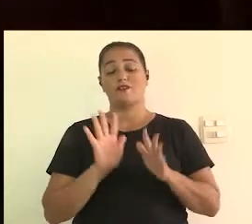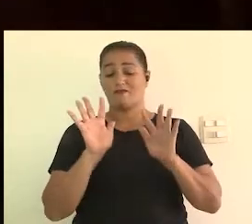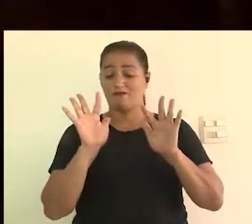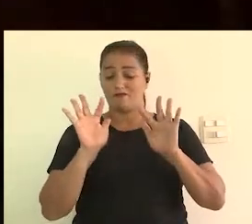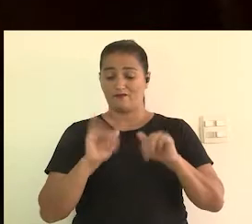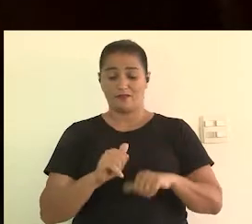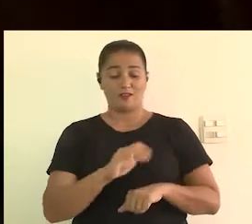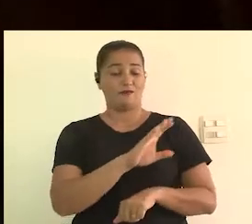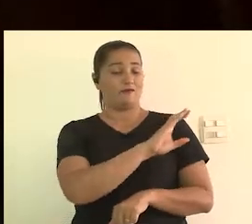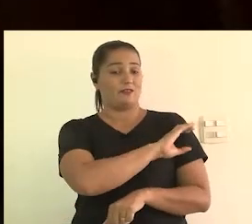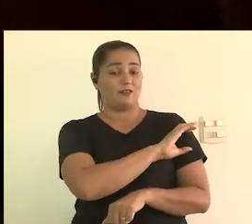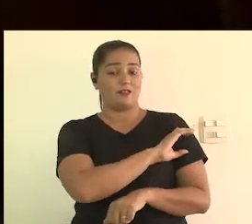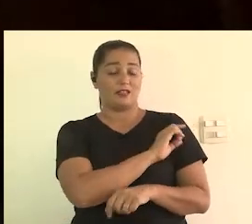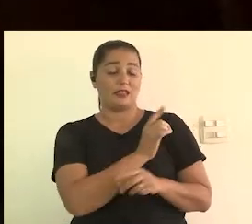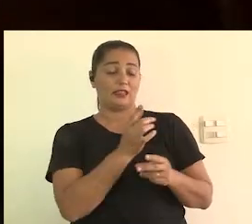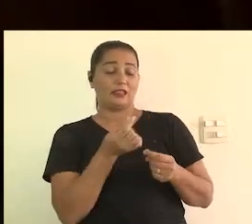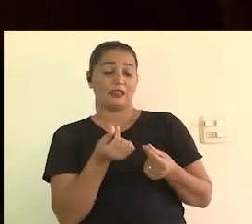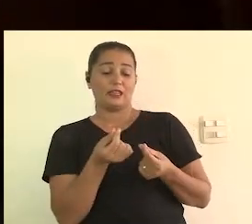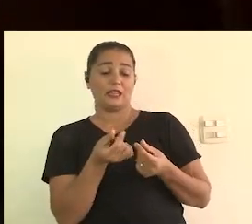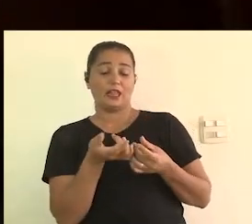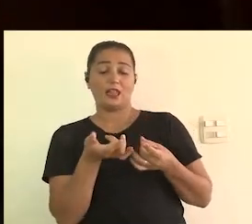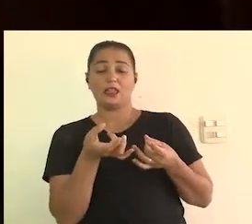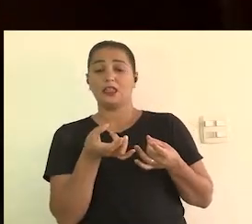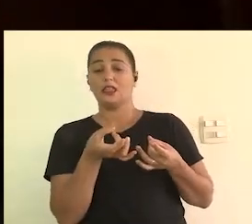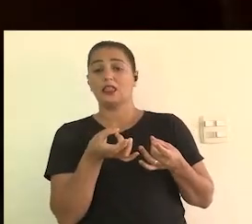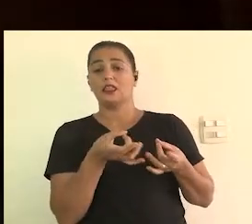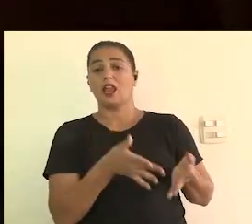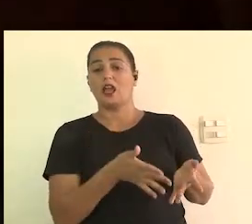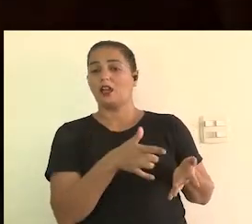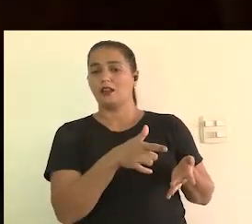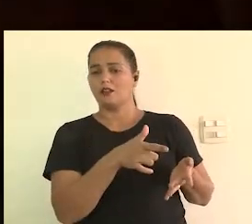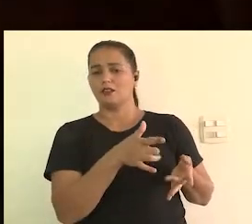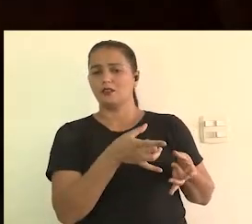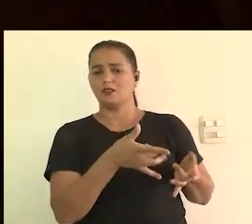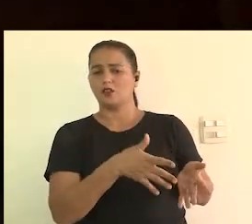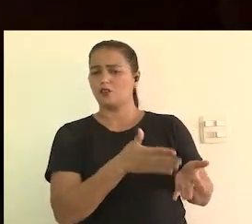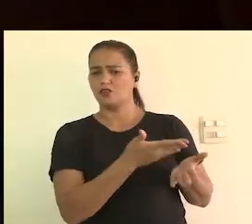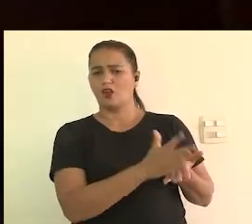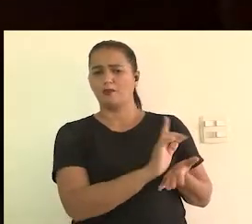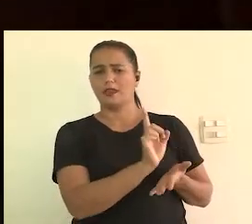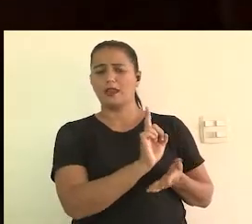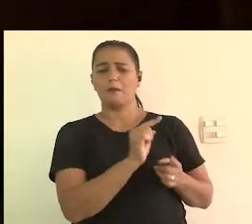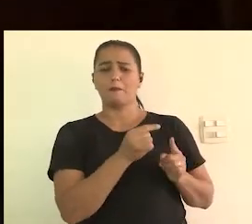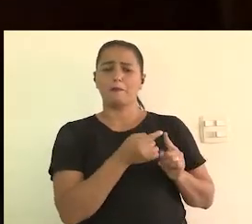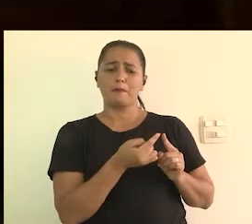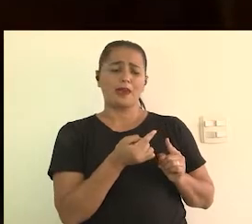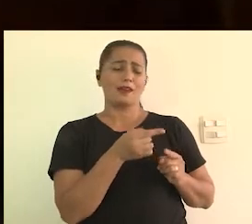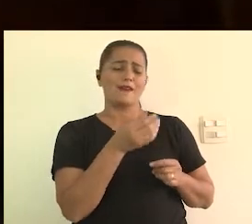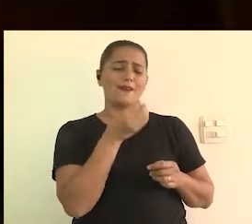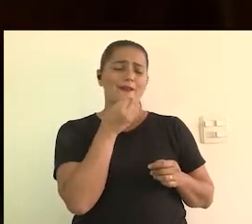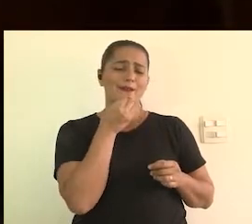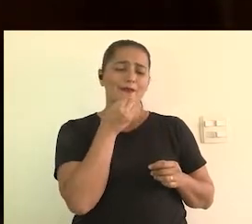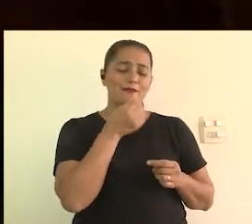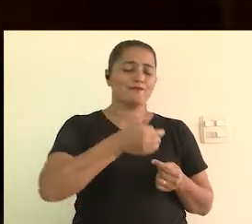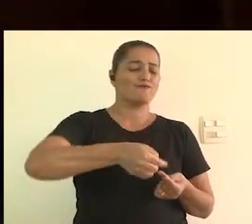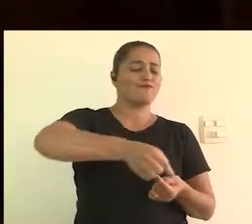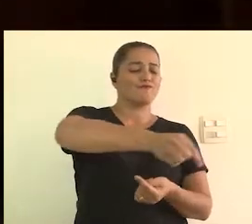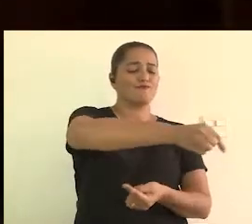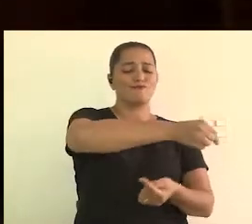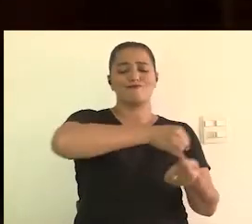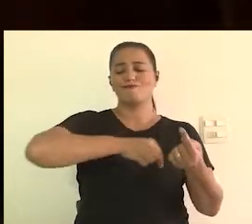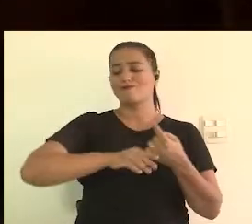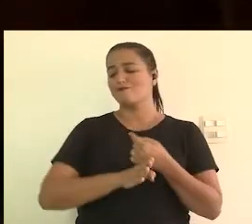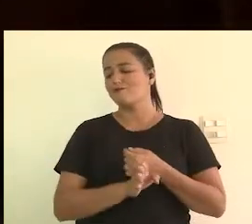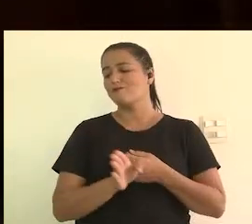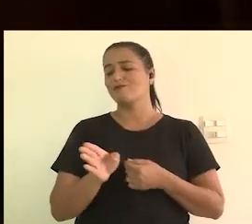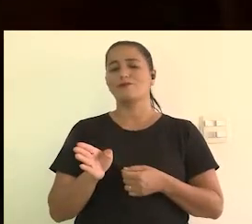gente não tem dinheiro para isso. E aí, quando acaba a fiscalização, quer dizer, esse dinheiro ficou, não vamos dizer que fica sobrando,